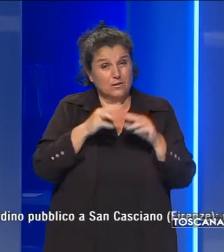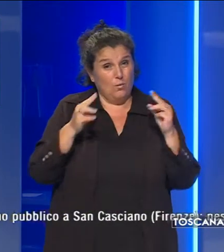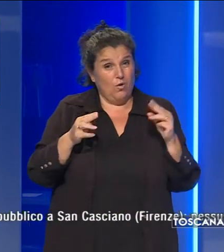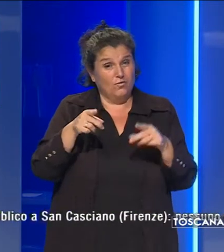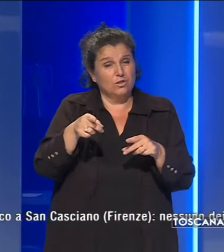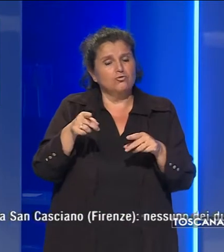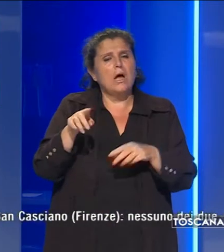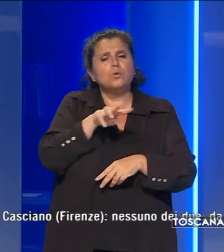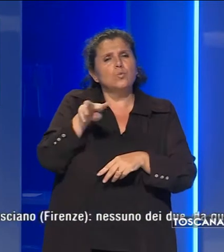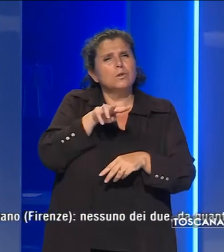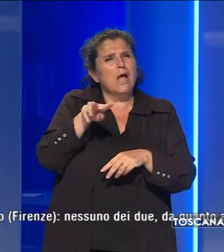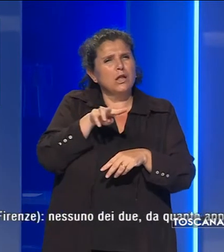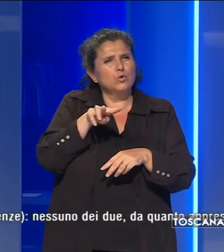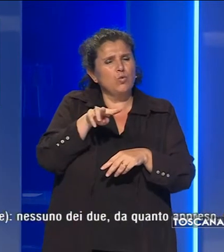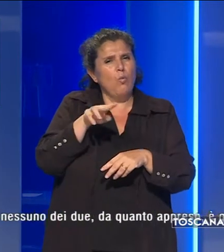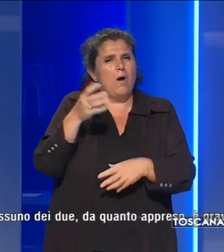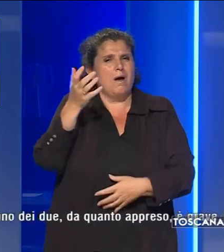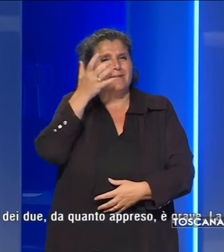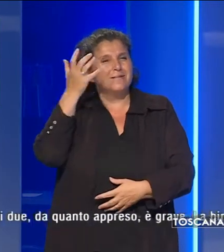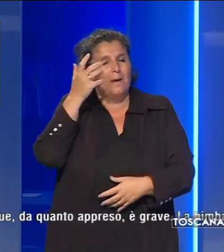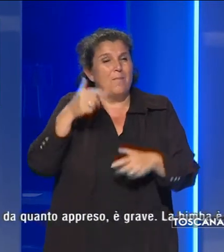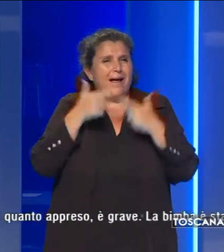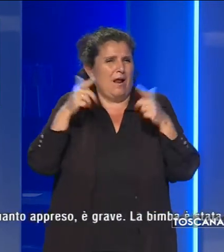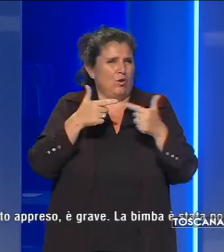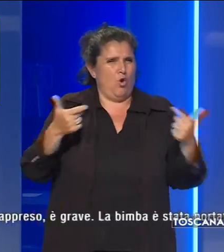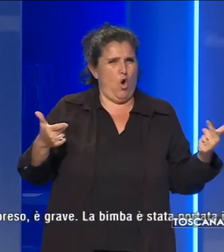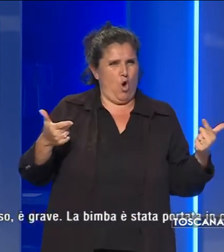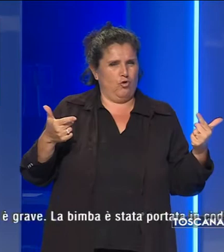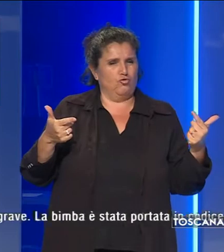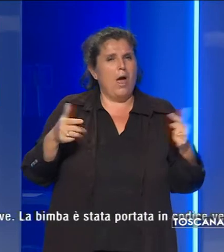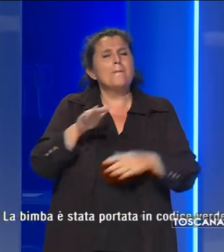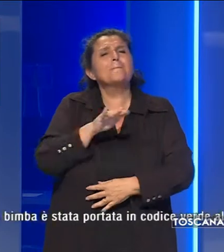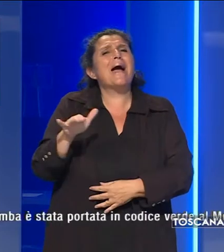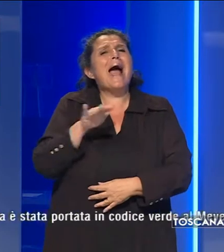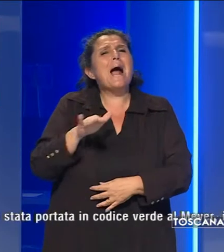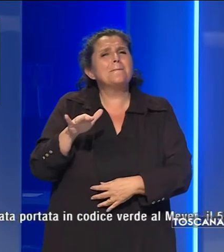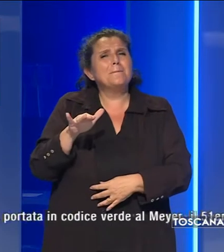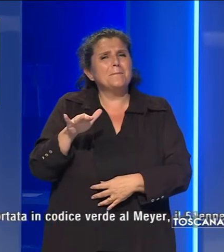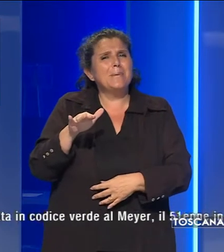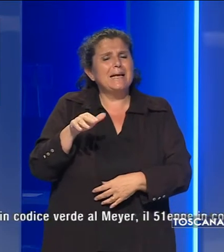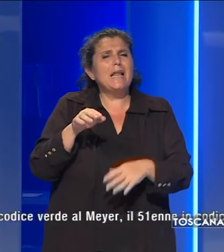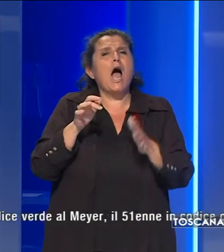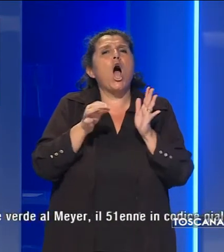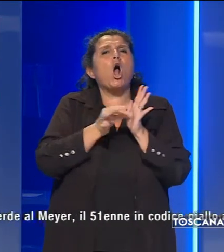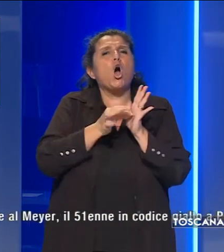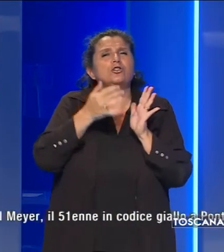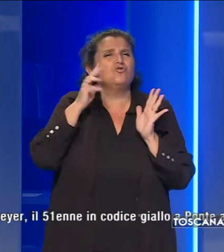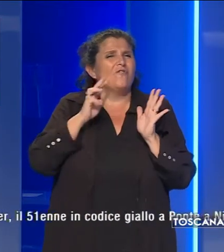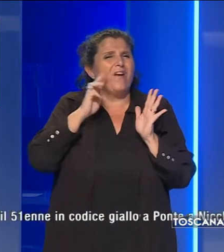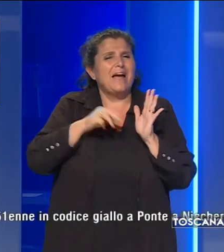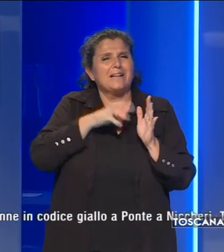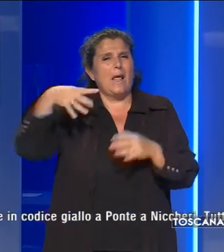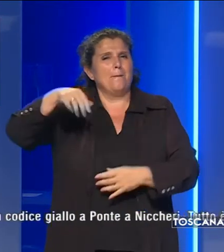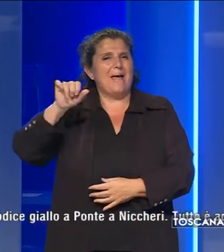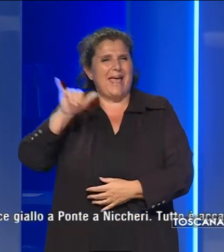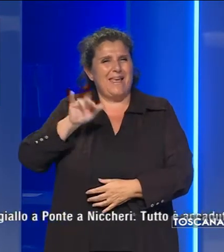Nessuno dei due, da quanto appreso, è grave. La bimba è stata portata in codice verde al Maier,